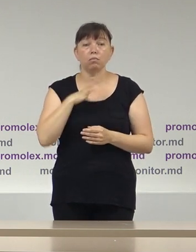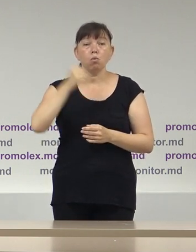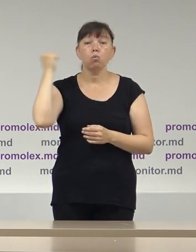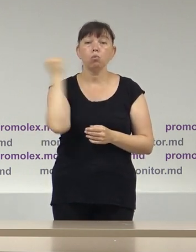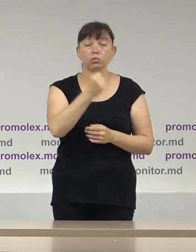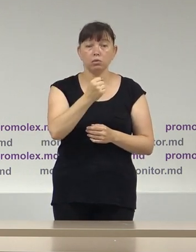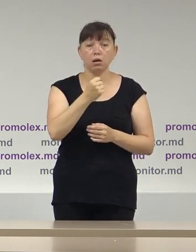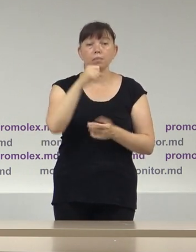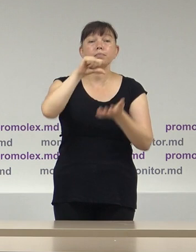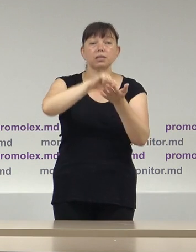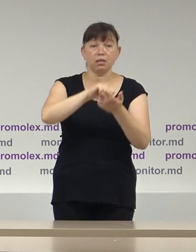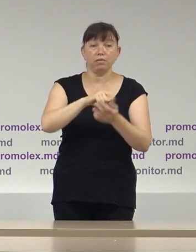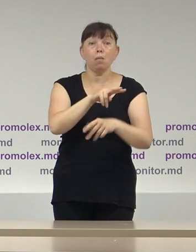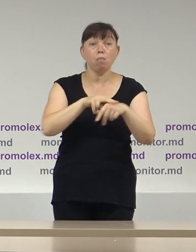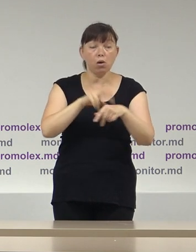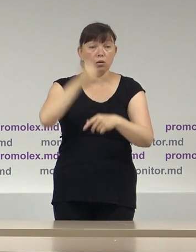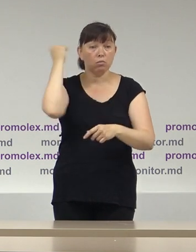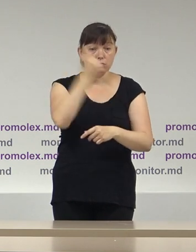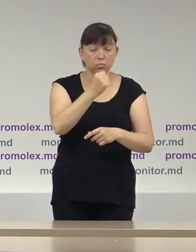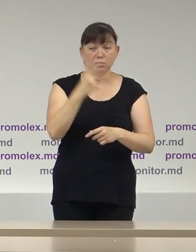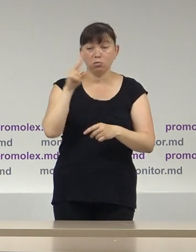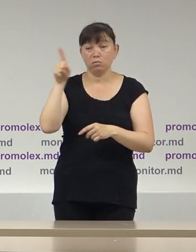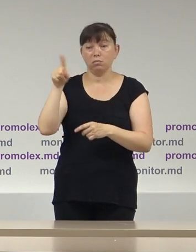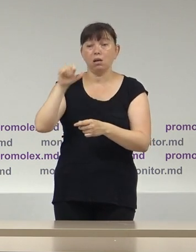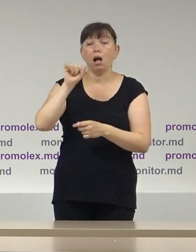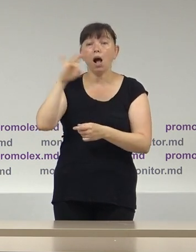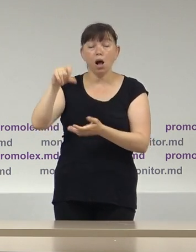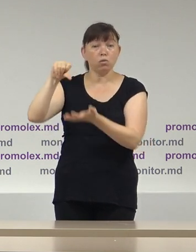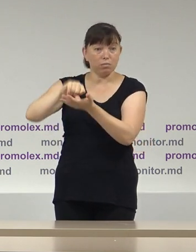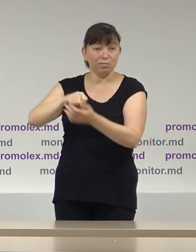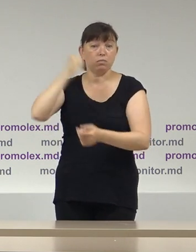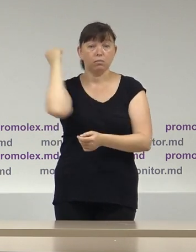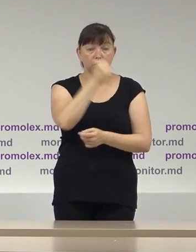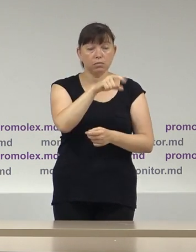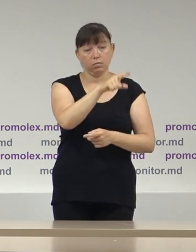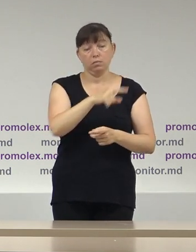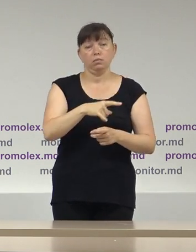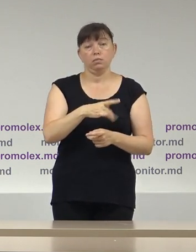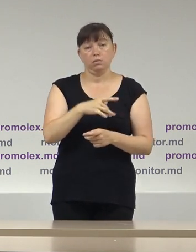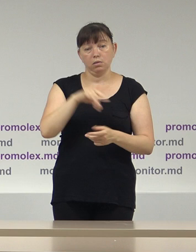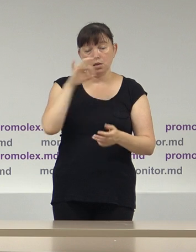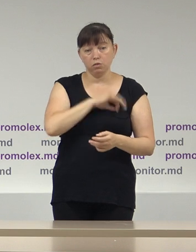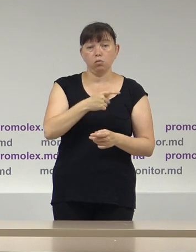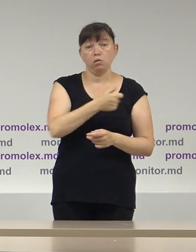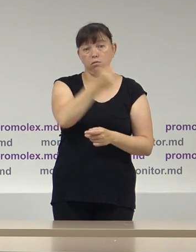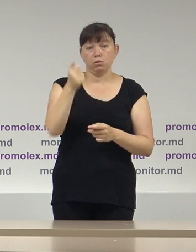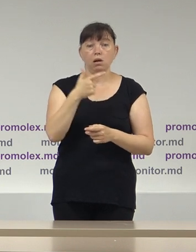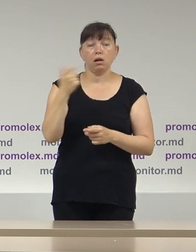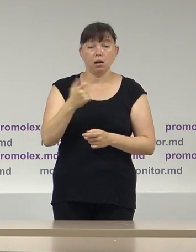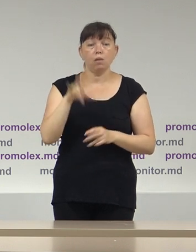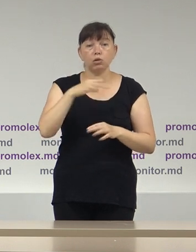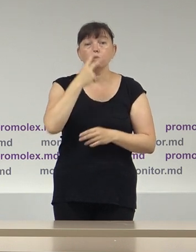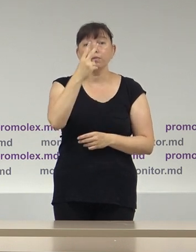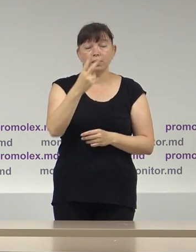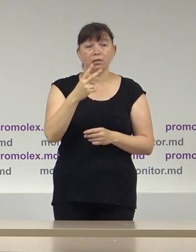un reprezentant al forților de ordine de către un reprezentant al AUR. La fel am constatat, am văzut și imagine în spațiu